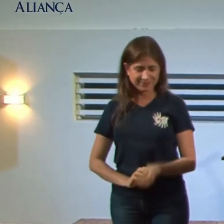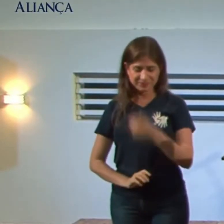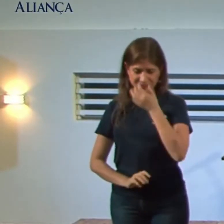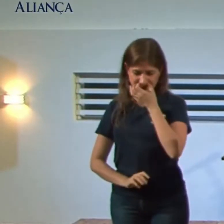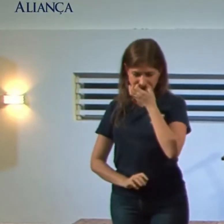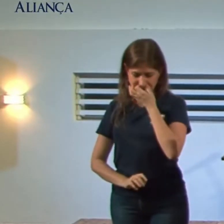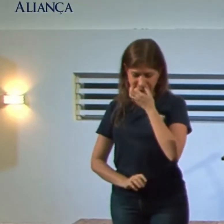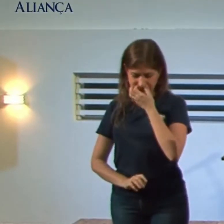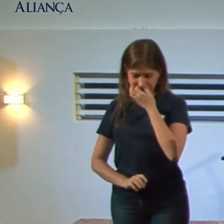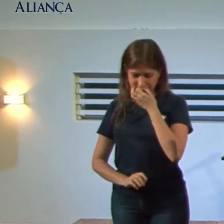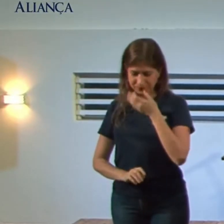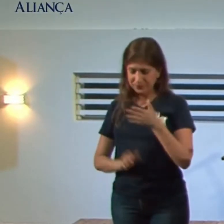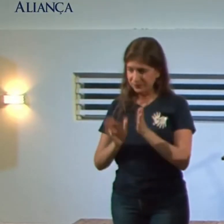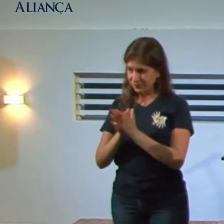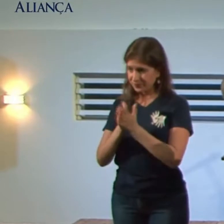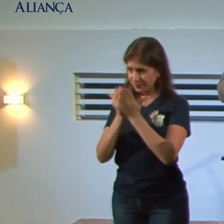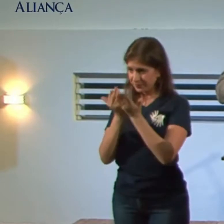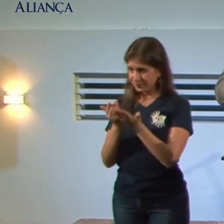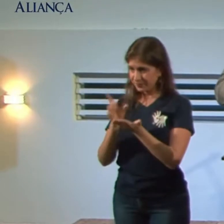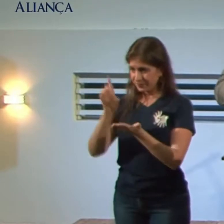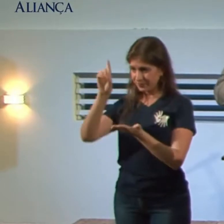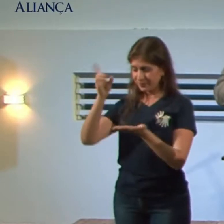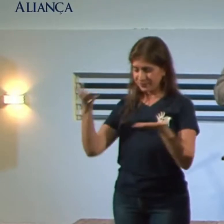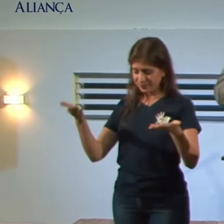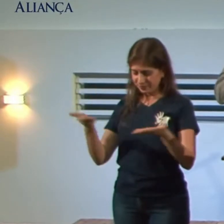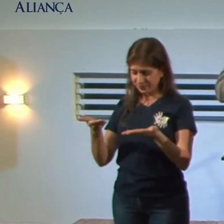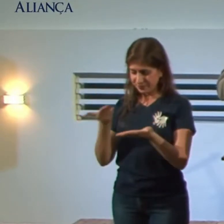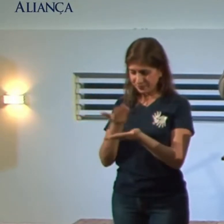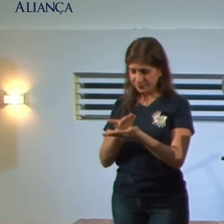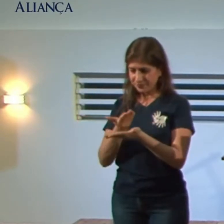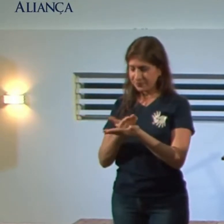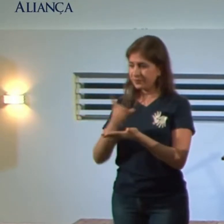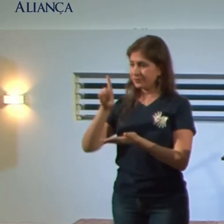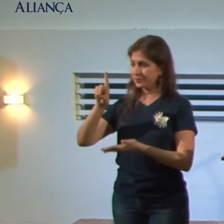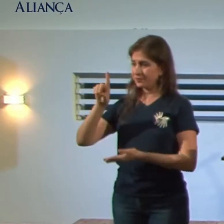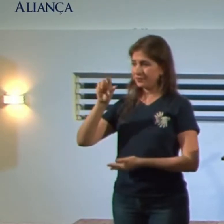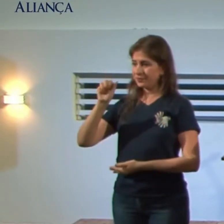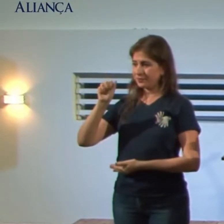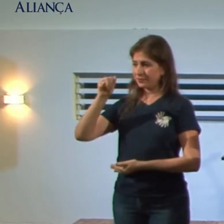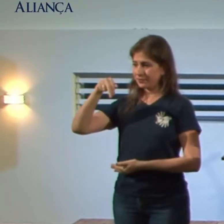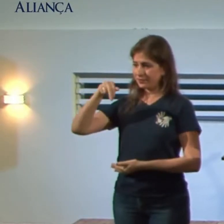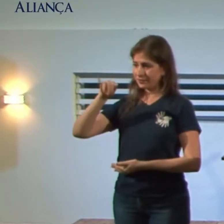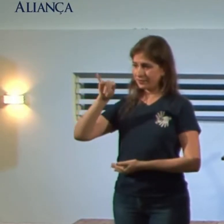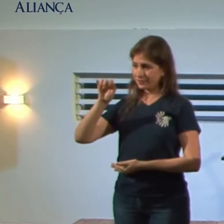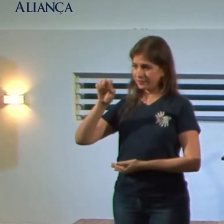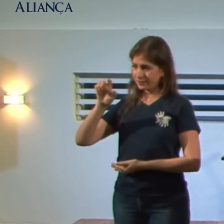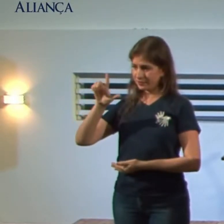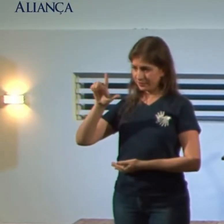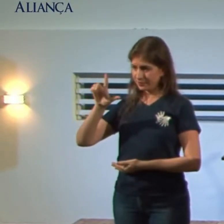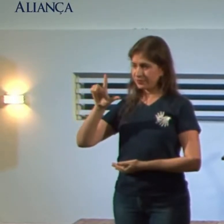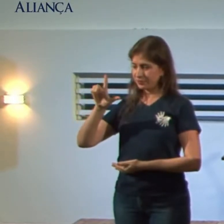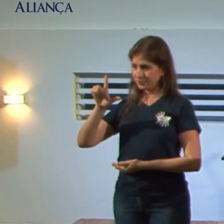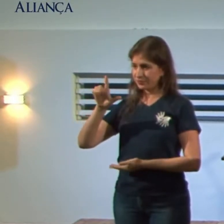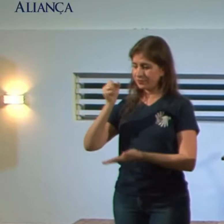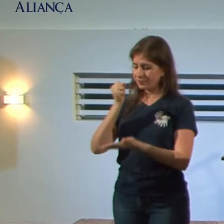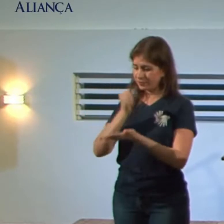Sim, vamos abrir o Palavra de Deus, um livro de Daniel. Hoje nós vamos para o Antigo Testamento.